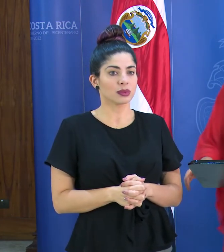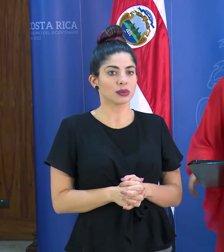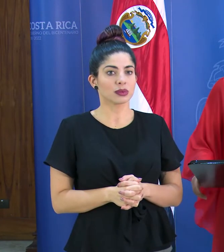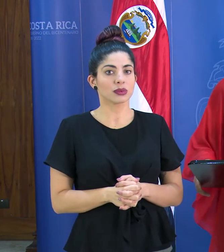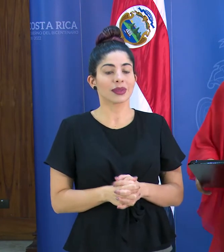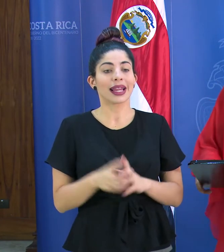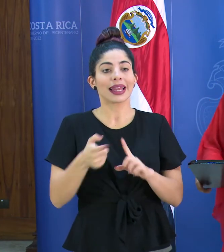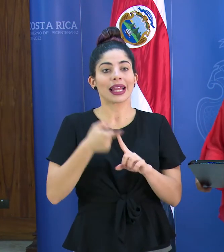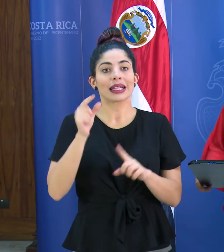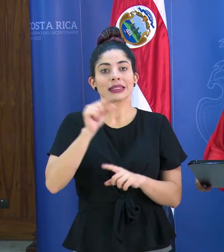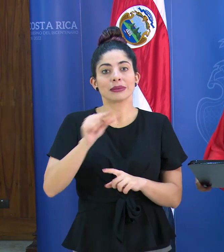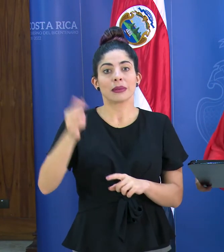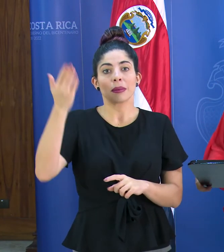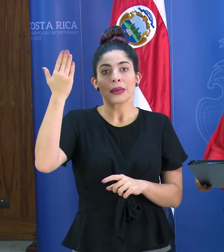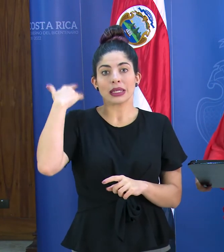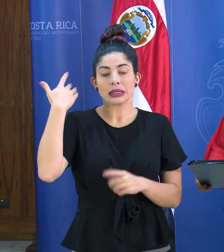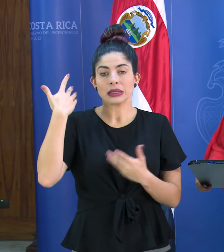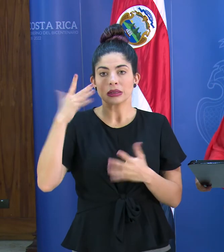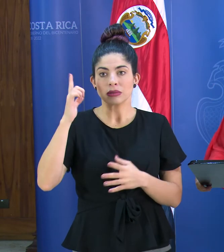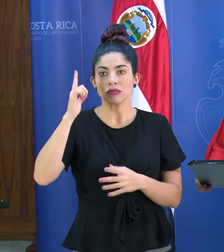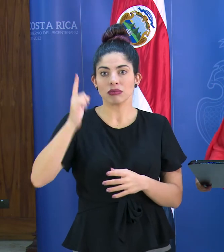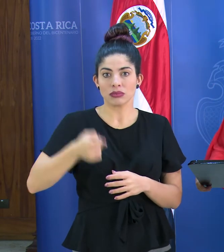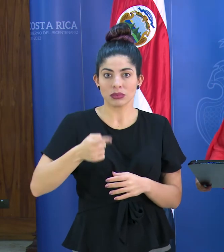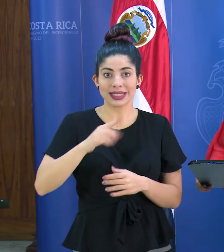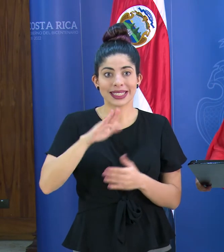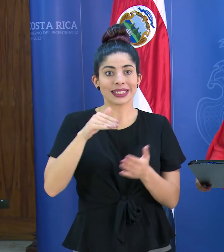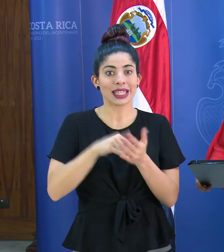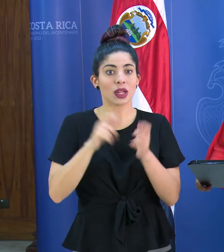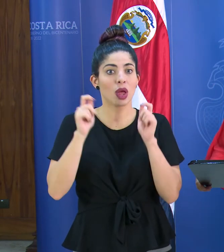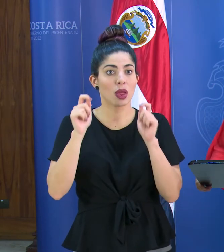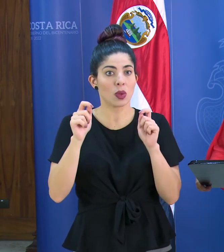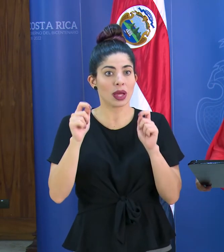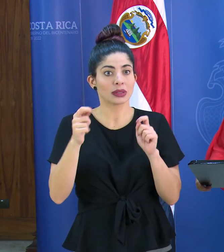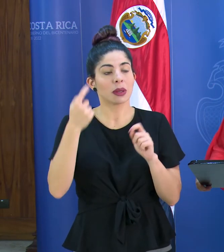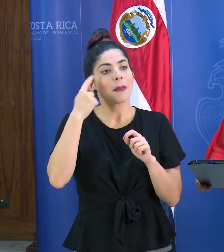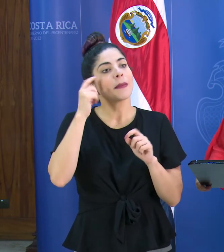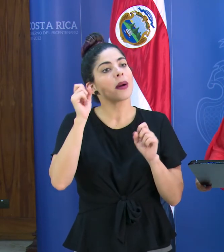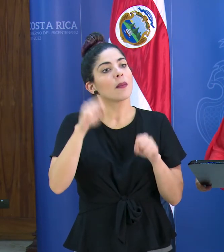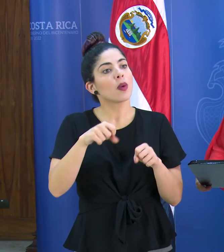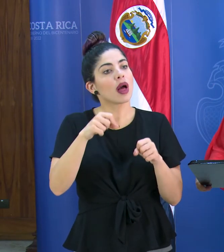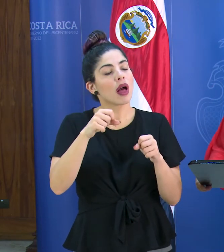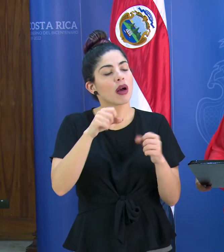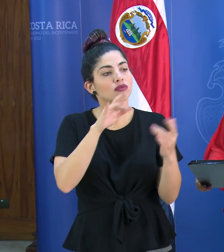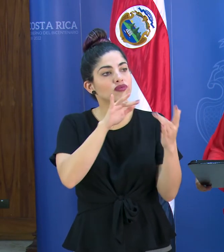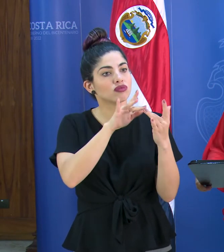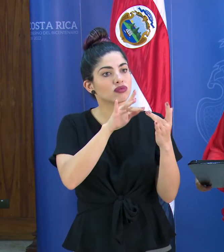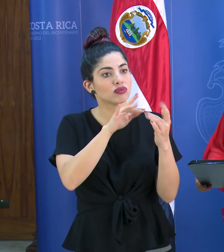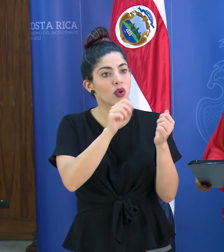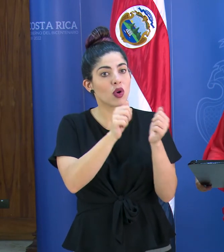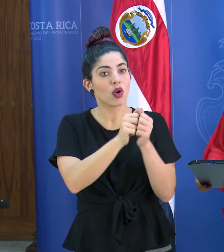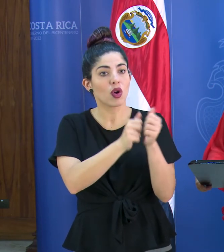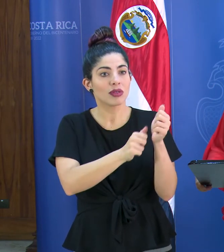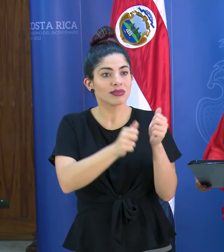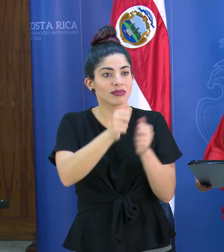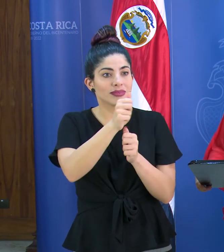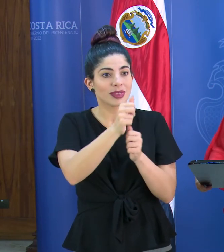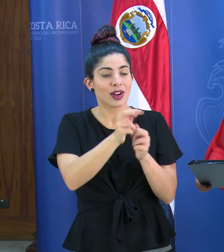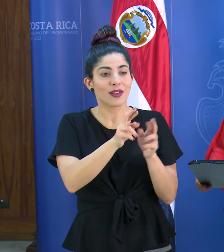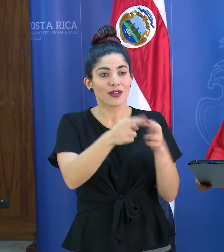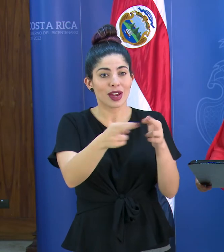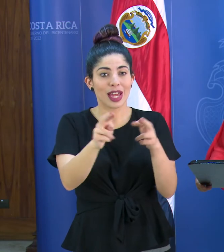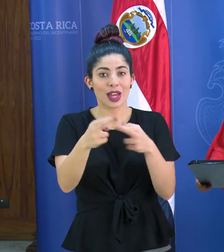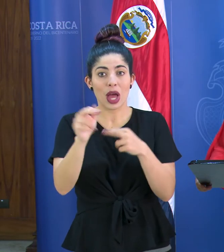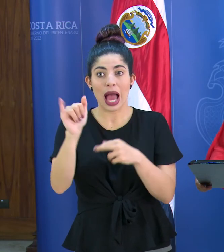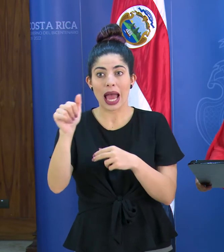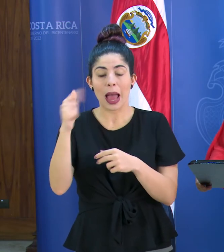desde la semana pasada hemos girado indicaciones a los centros educativos para que se comuniquen con las instancias regionales de AIA para el